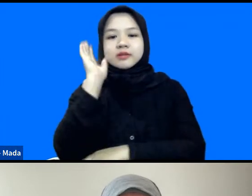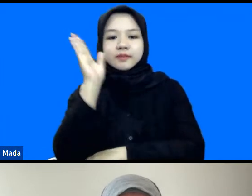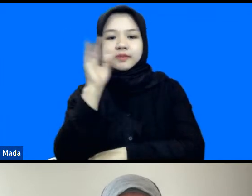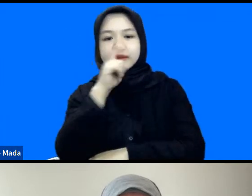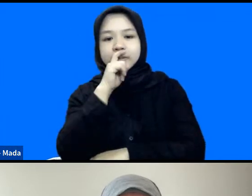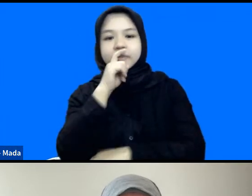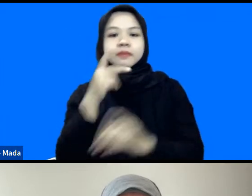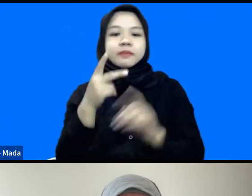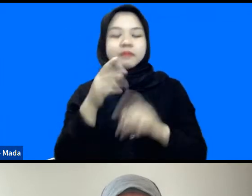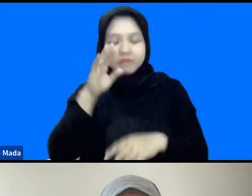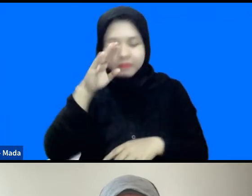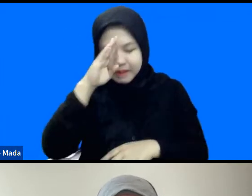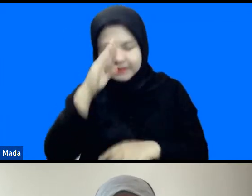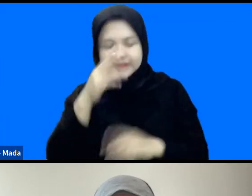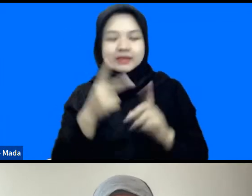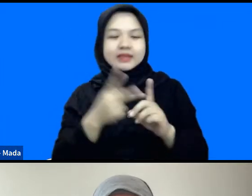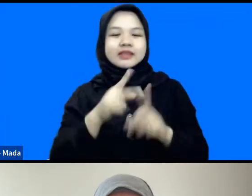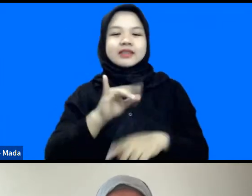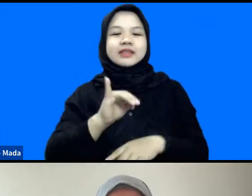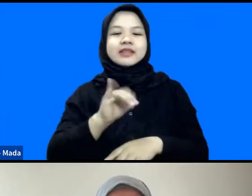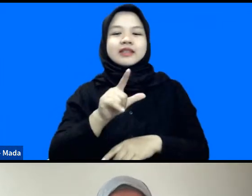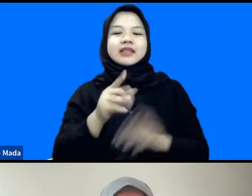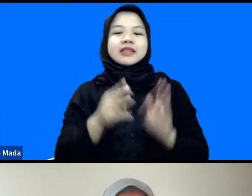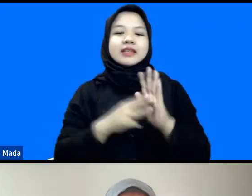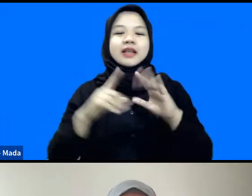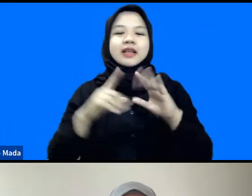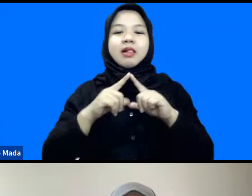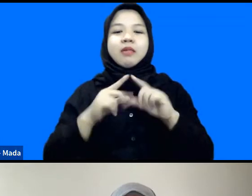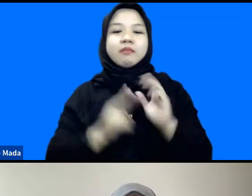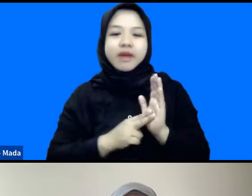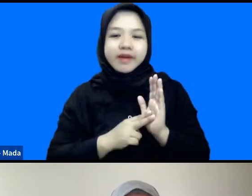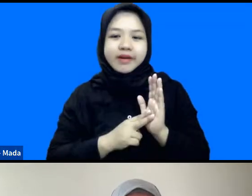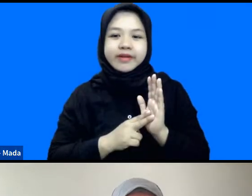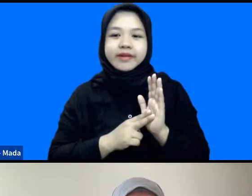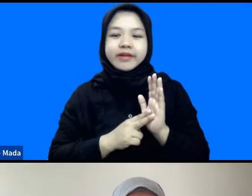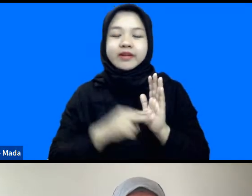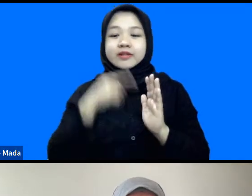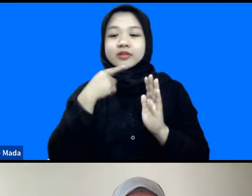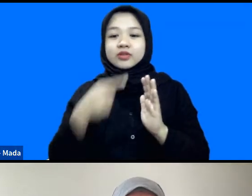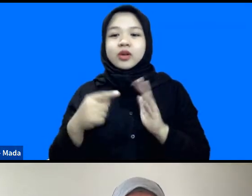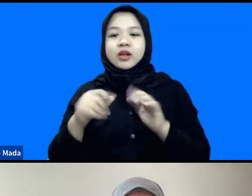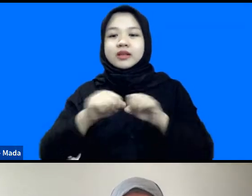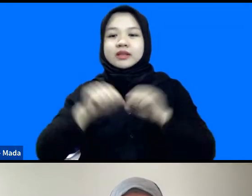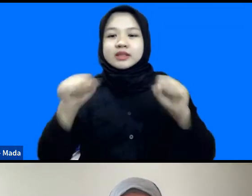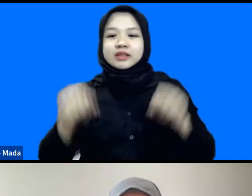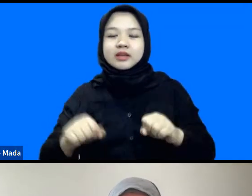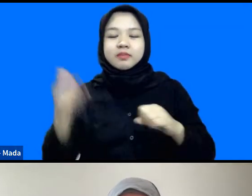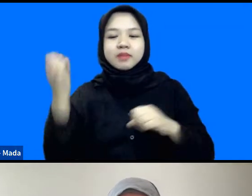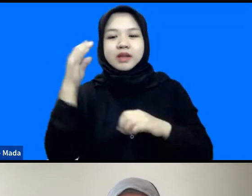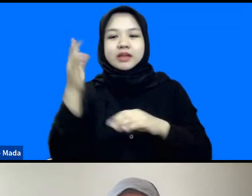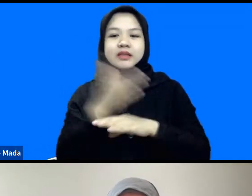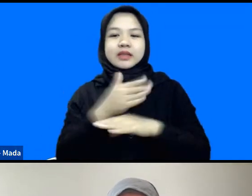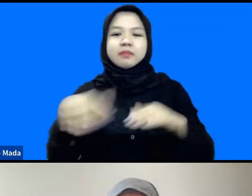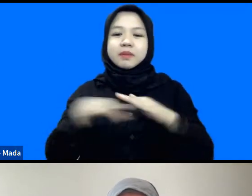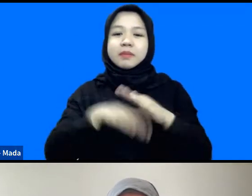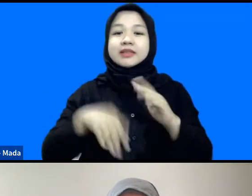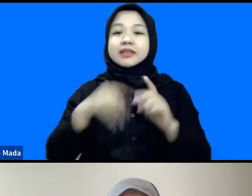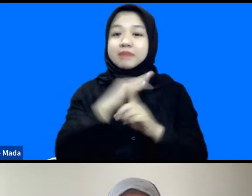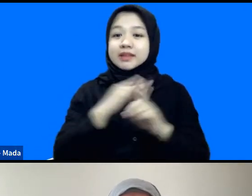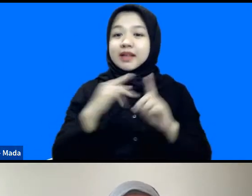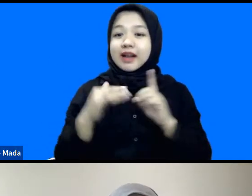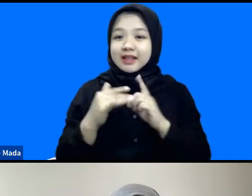Bapak Hilman ini adalah terkait dengan urgenksi membangun sistem peringatan dini berbasis masyarakat ini